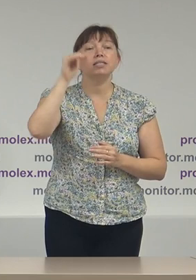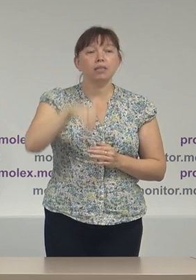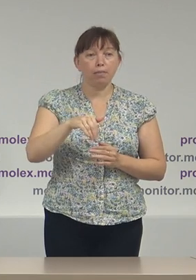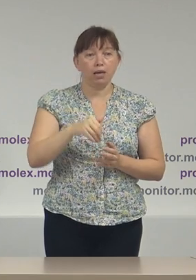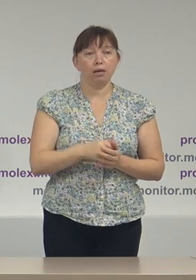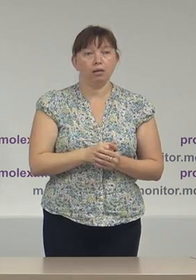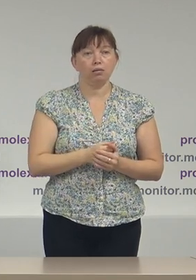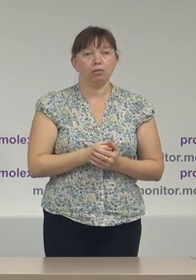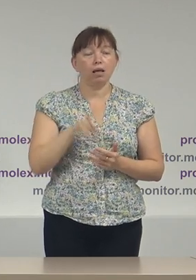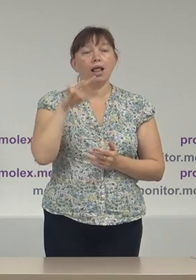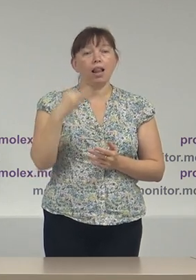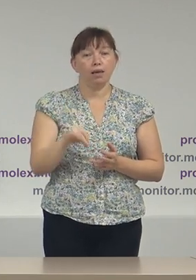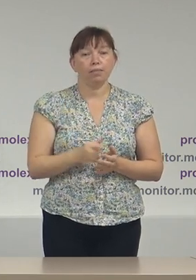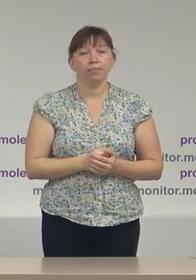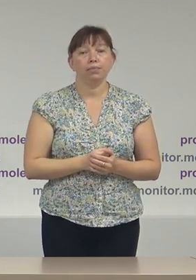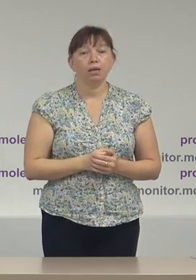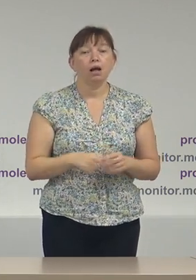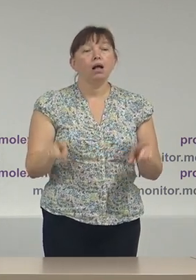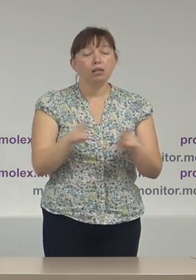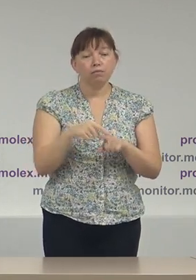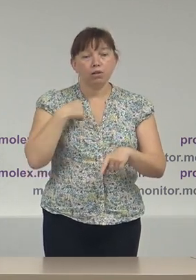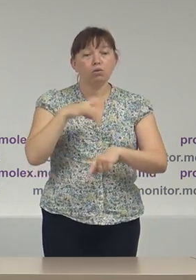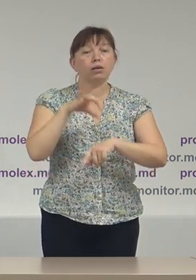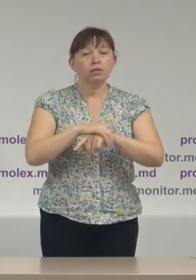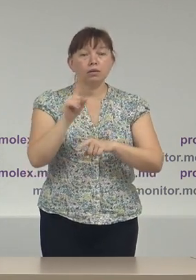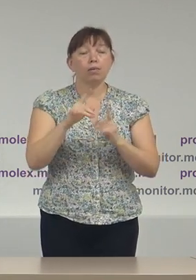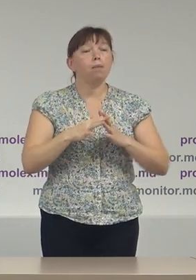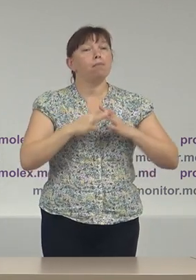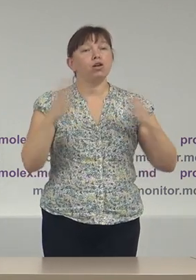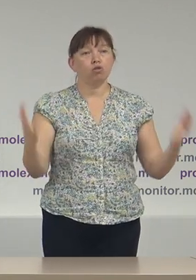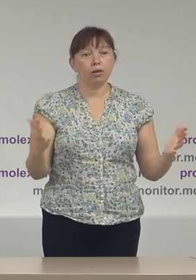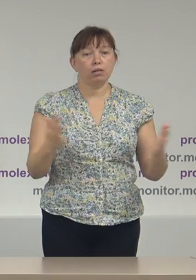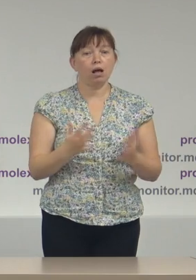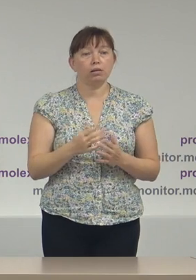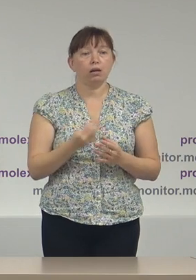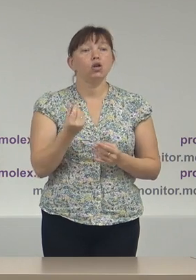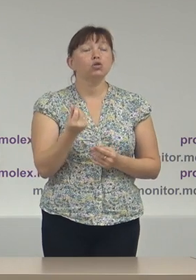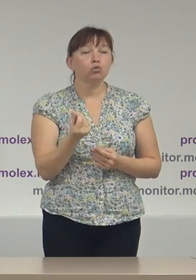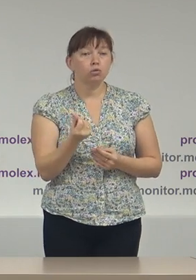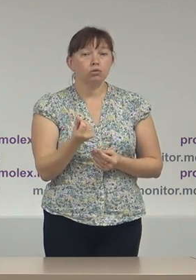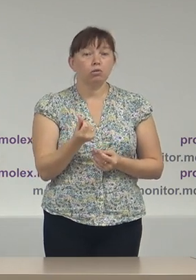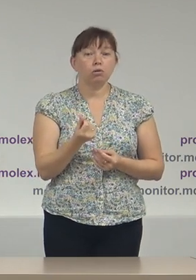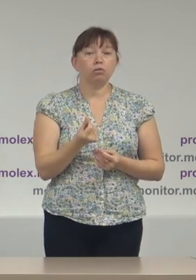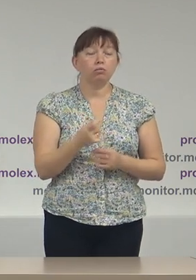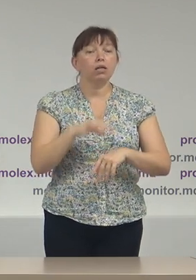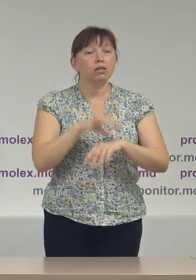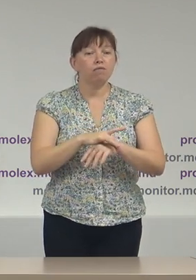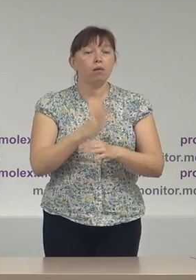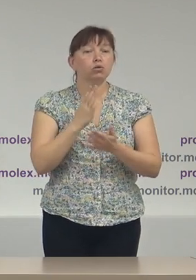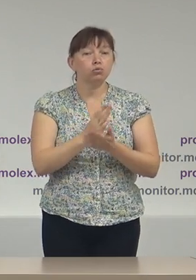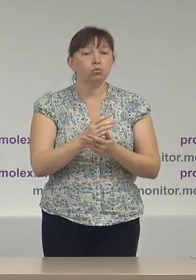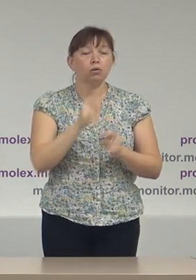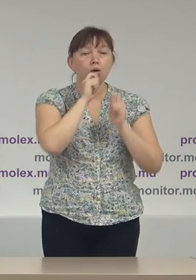la fel atestăm că majoritatea surselor de finanțare de fapt sunt